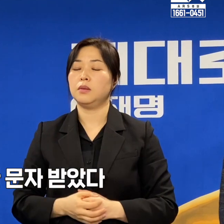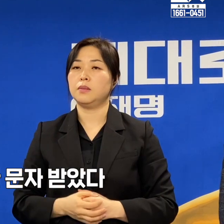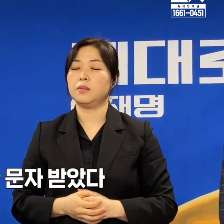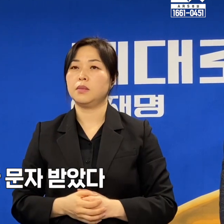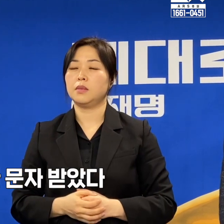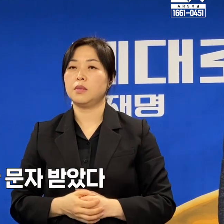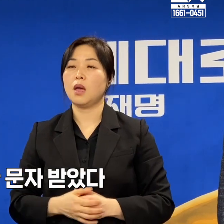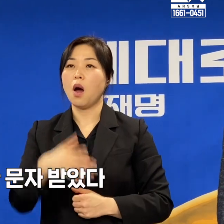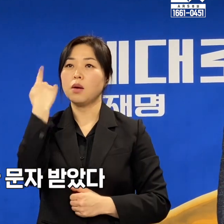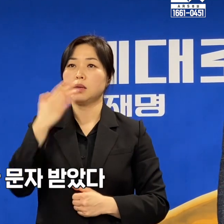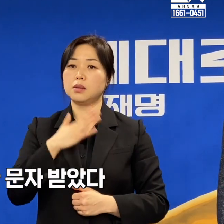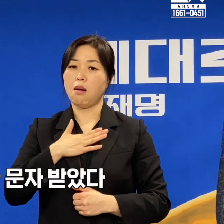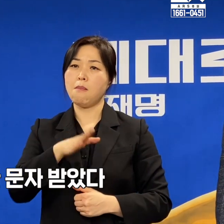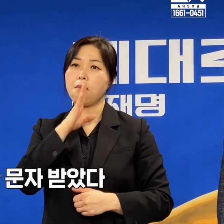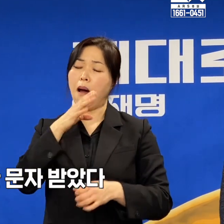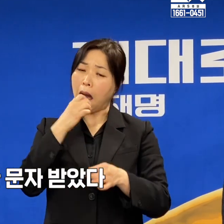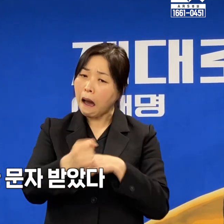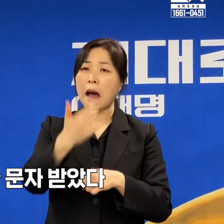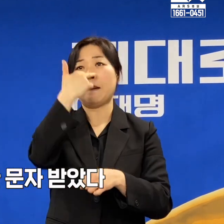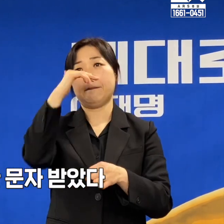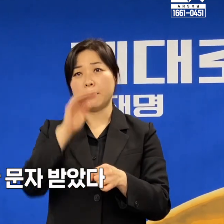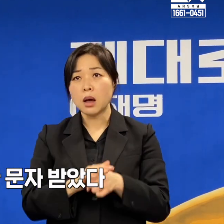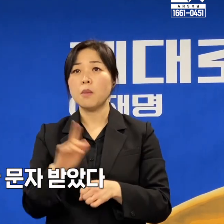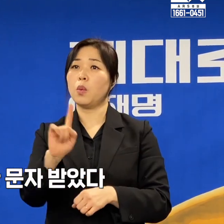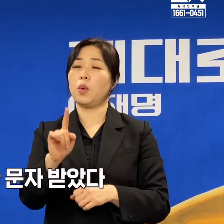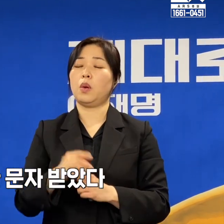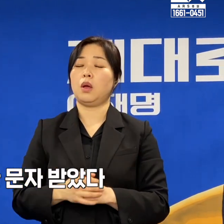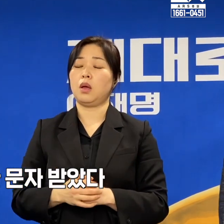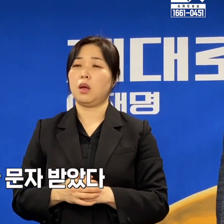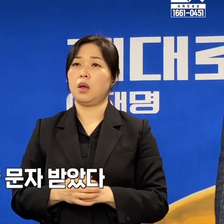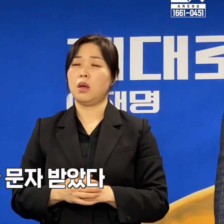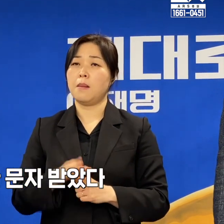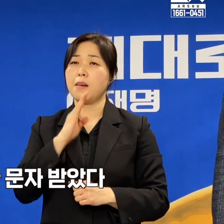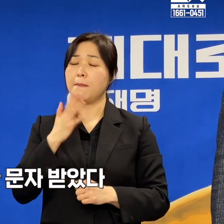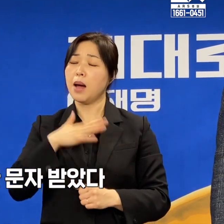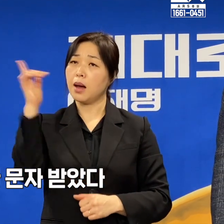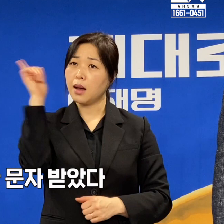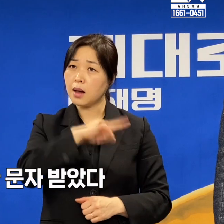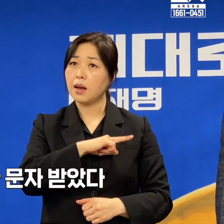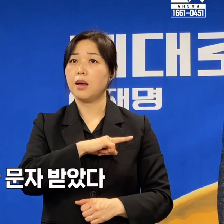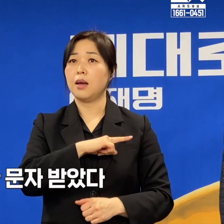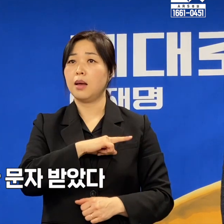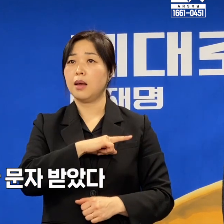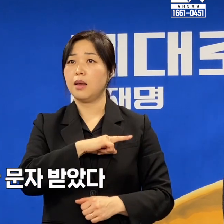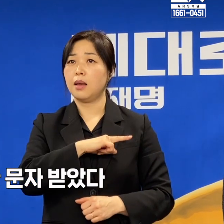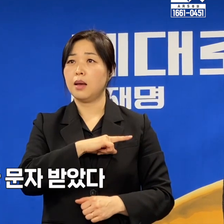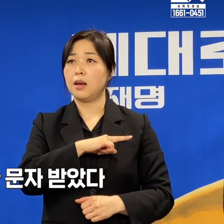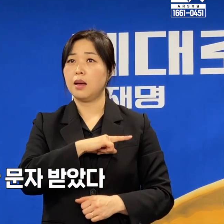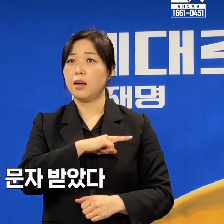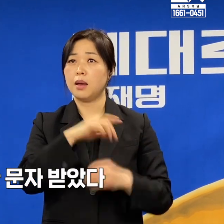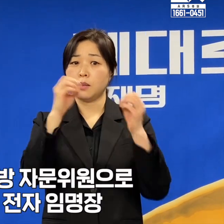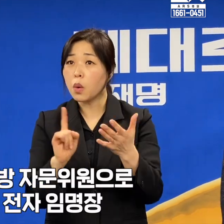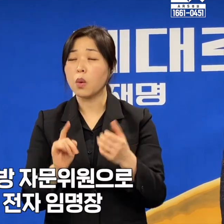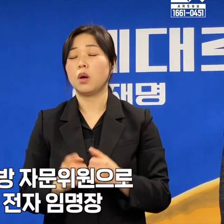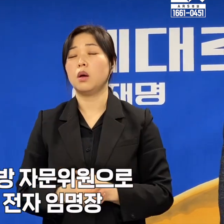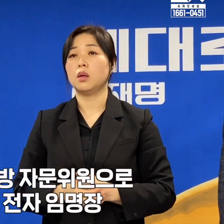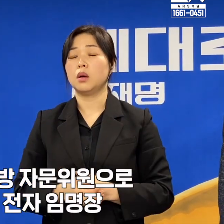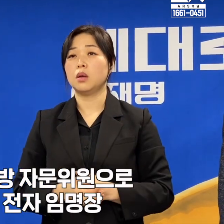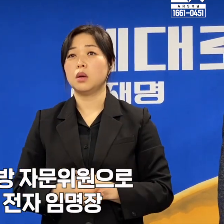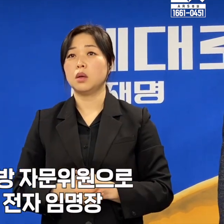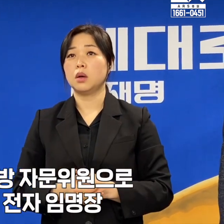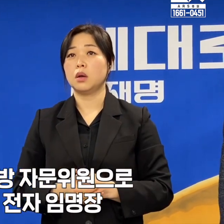어제 저는 너무나 황당하고 너무나 불쾌한 문자를 받았습니다.